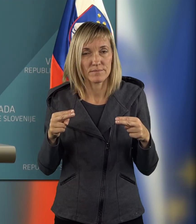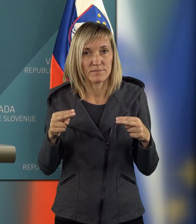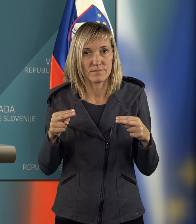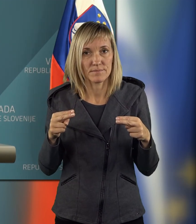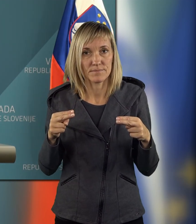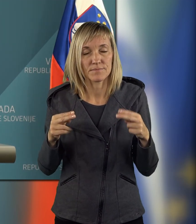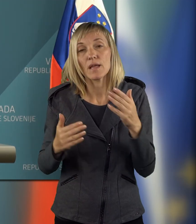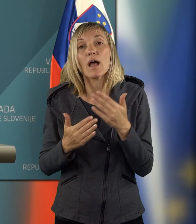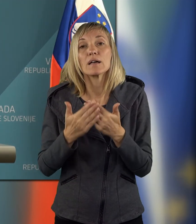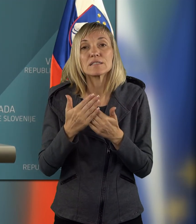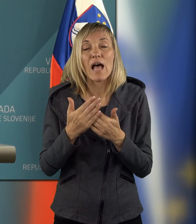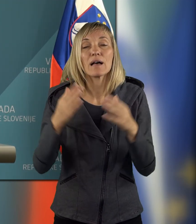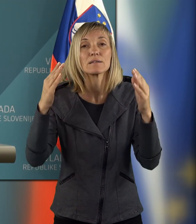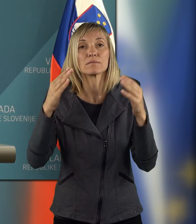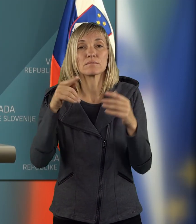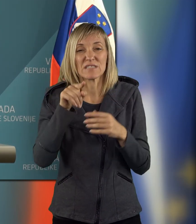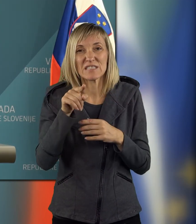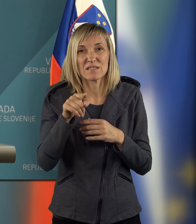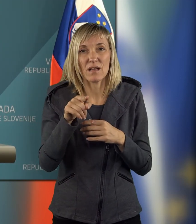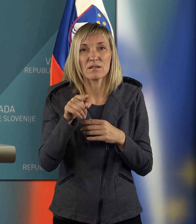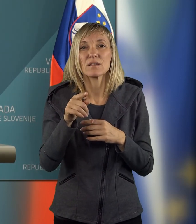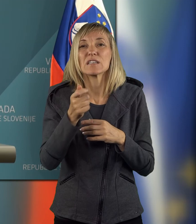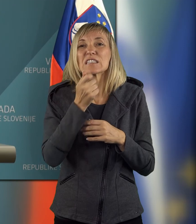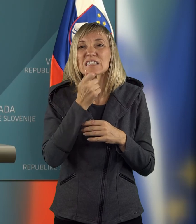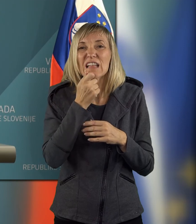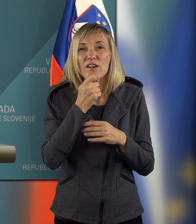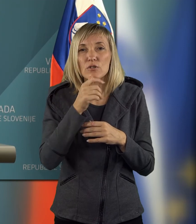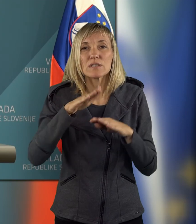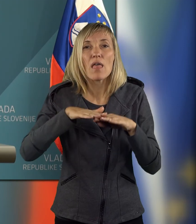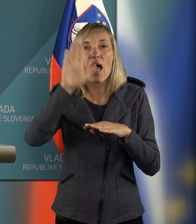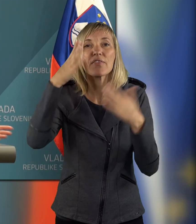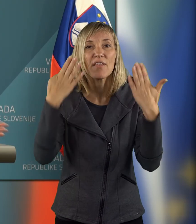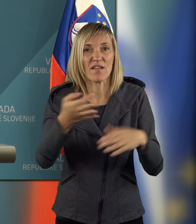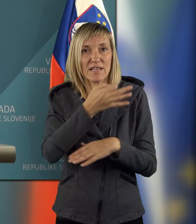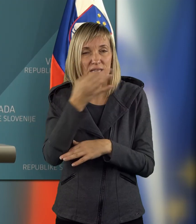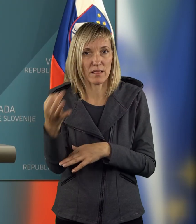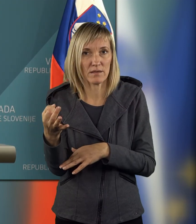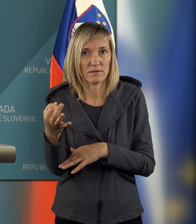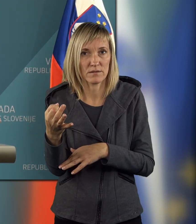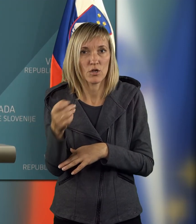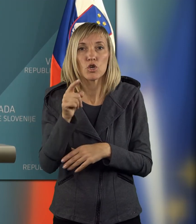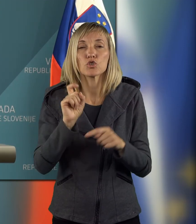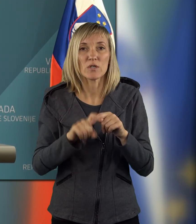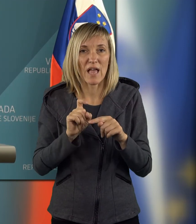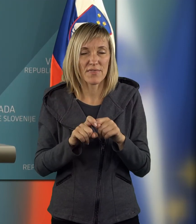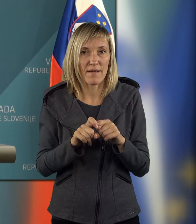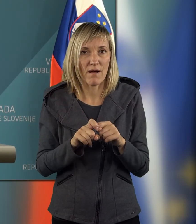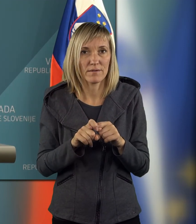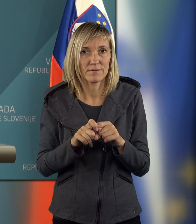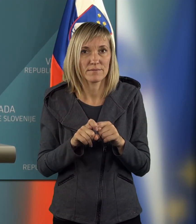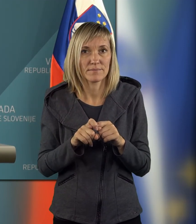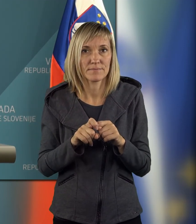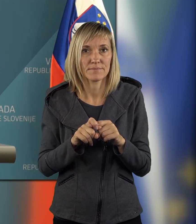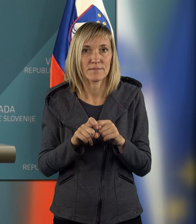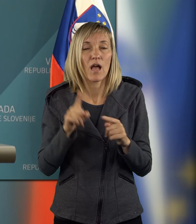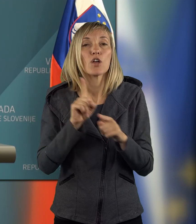s starostjo nad 90 dne. To je zadeva, morate vedeti, da